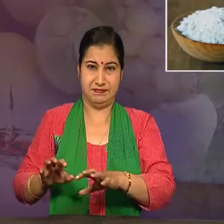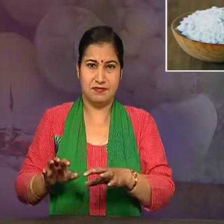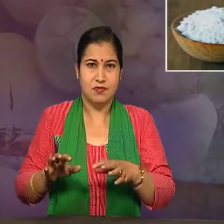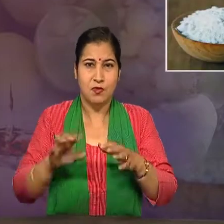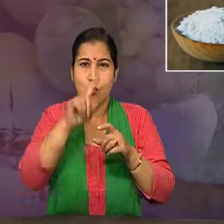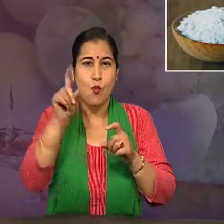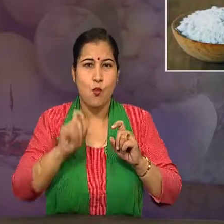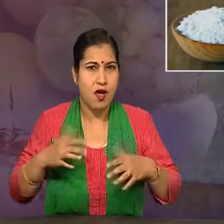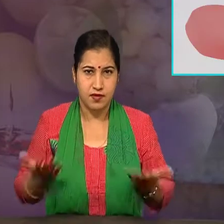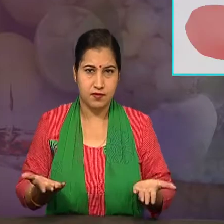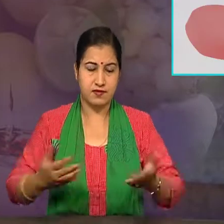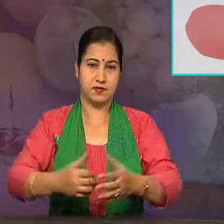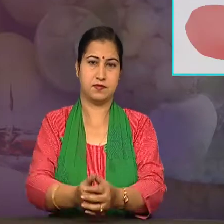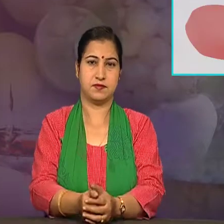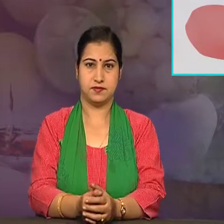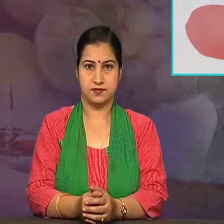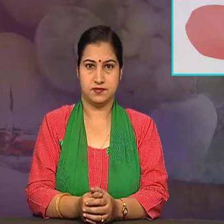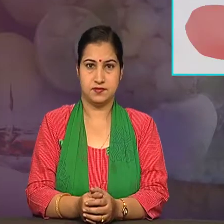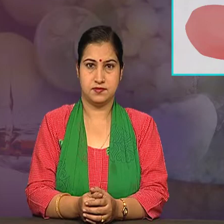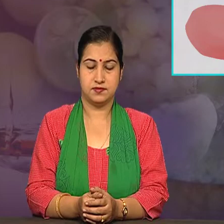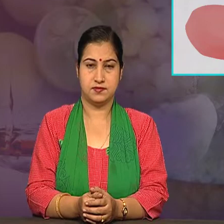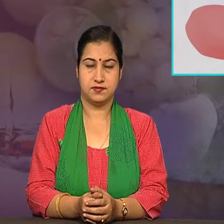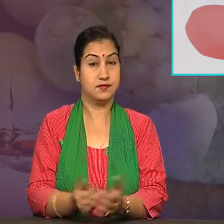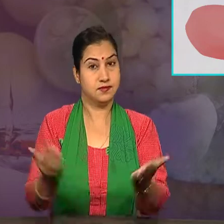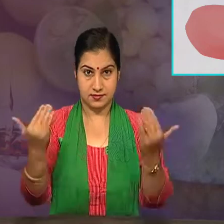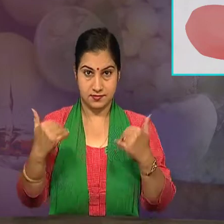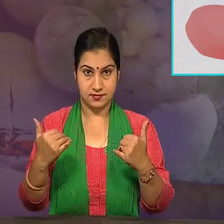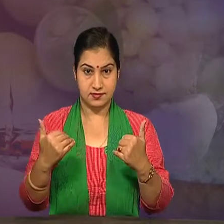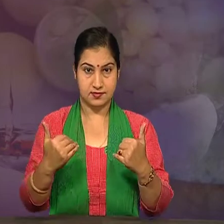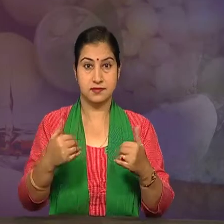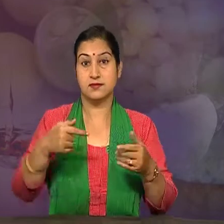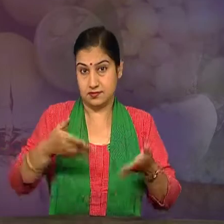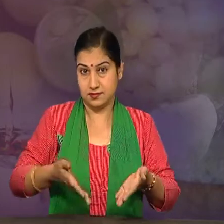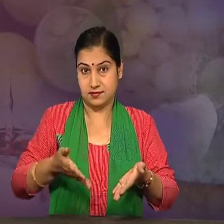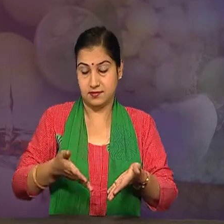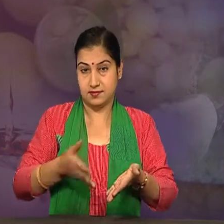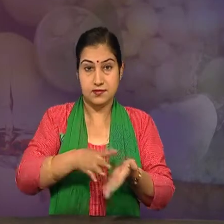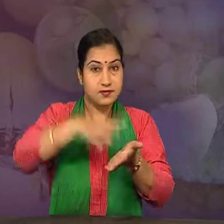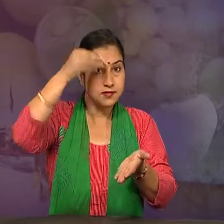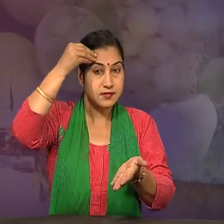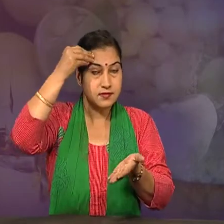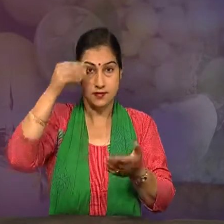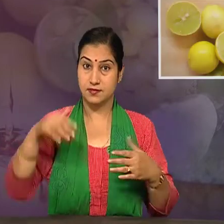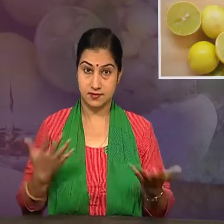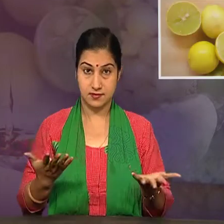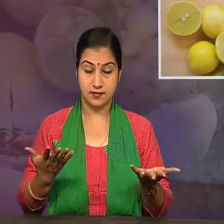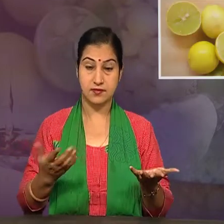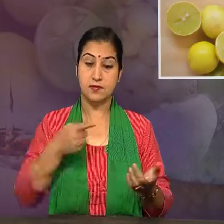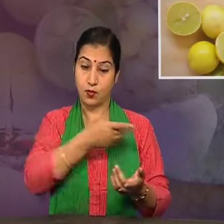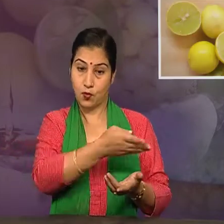हैं? तो आईए, आज हम जाने कि इन पदार्थों का